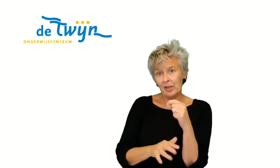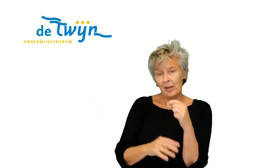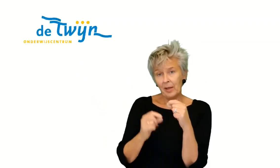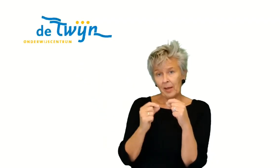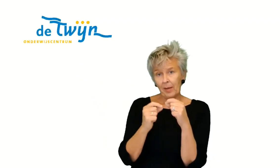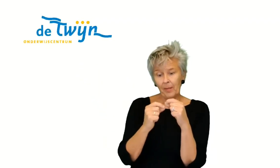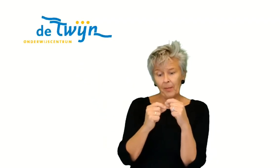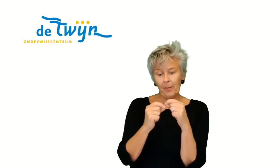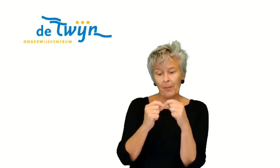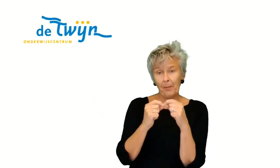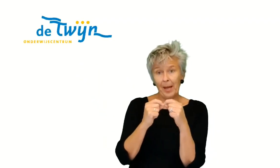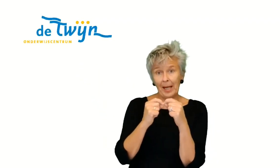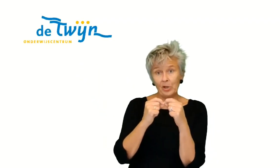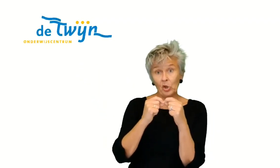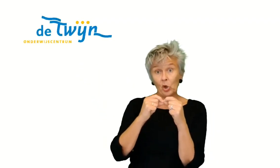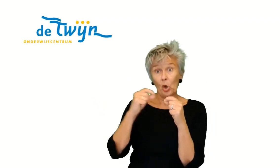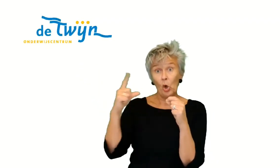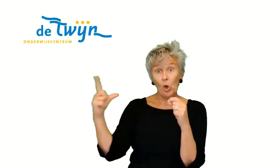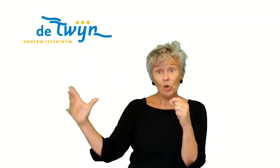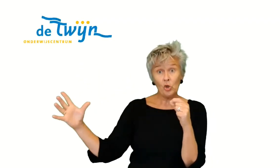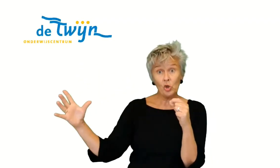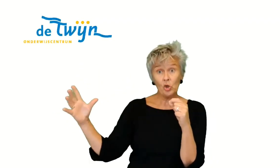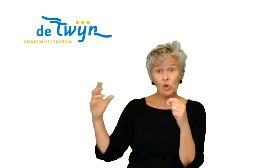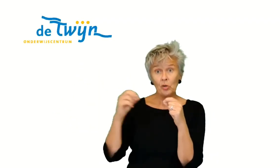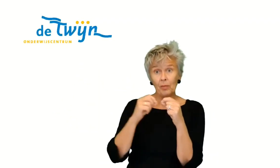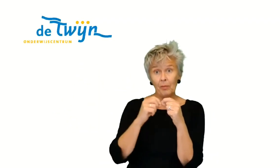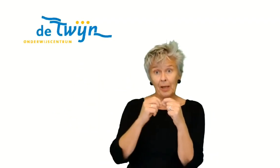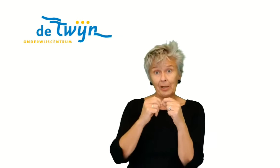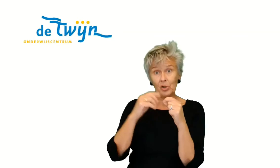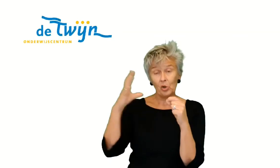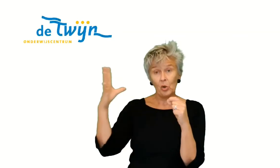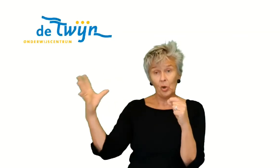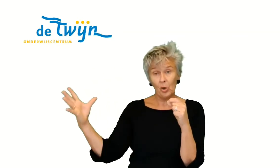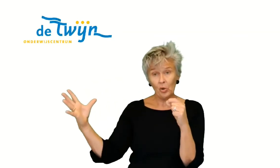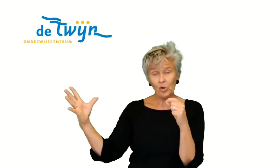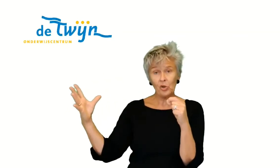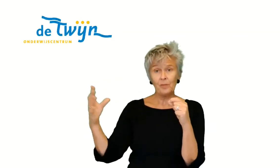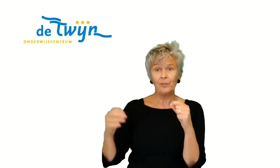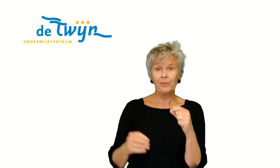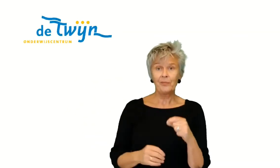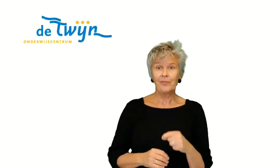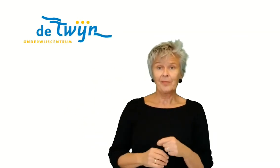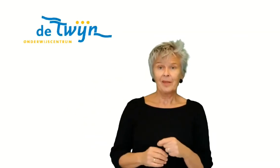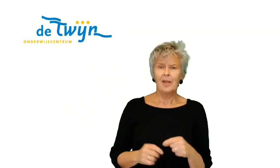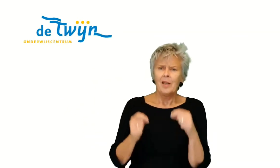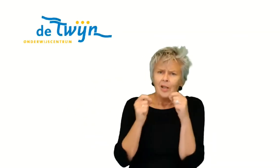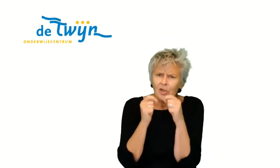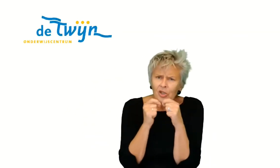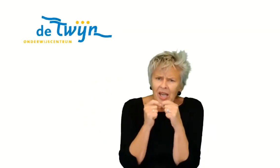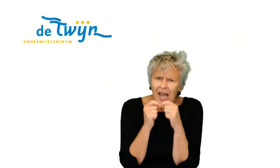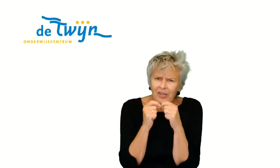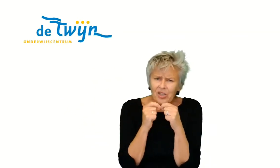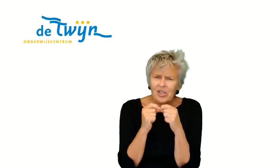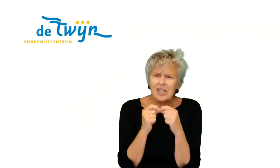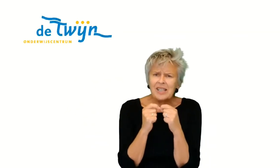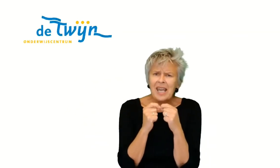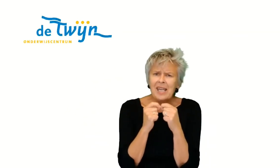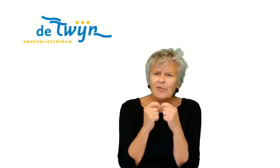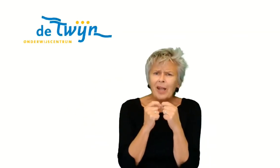maakt ze los. Maakt ze los. Ze zaten stevig